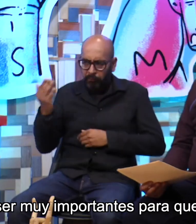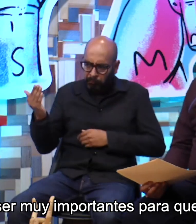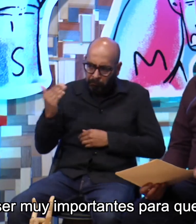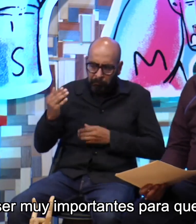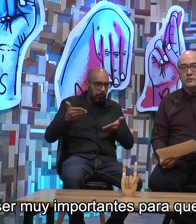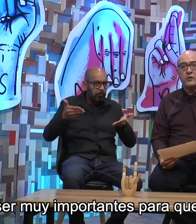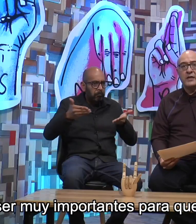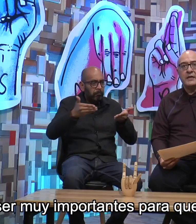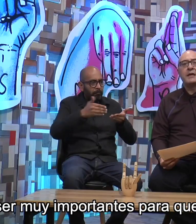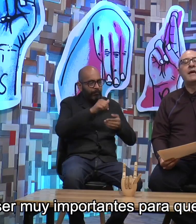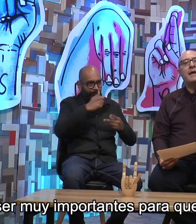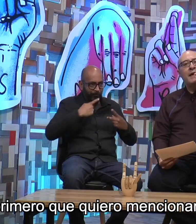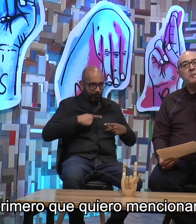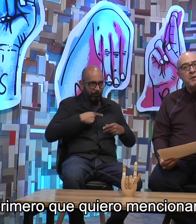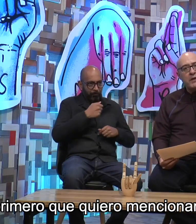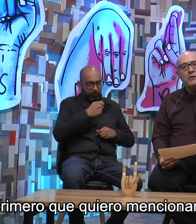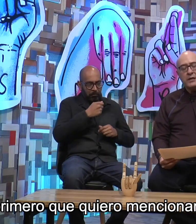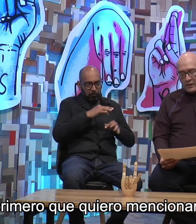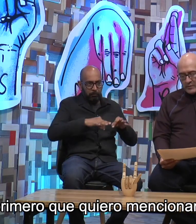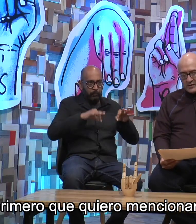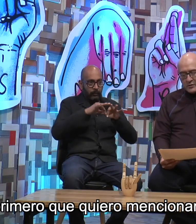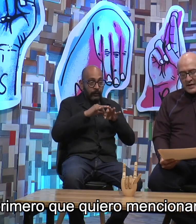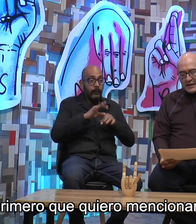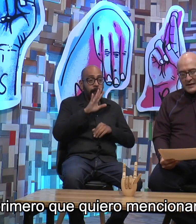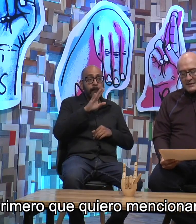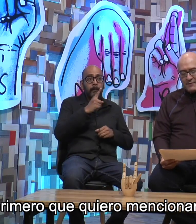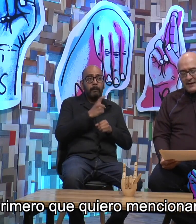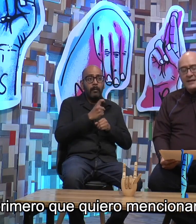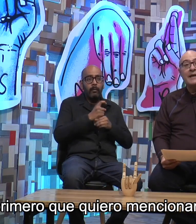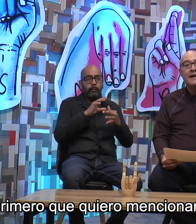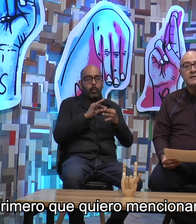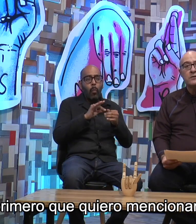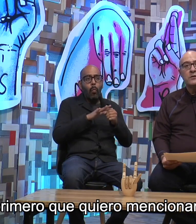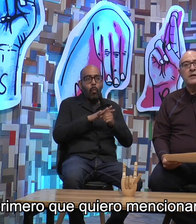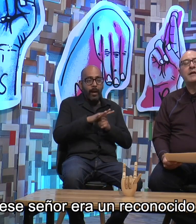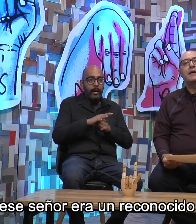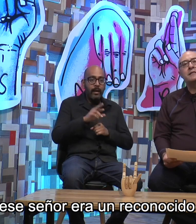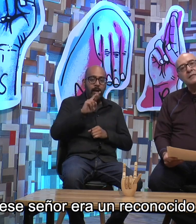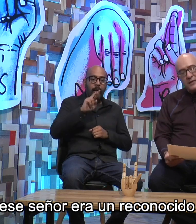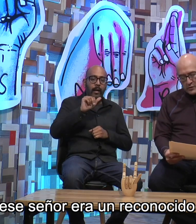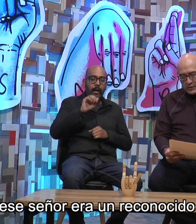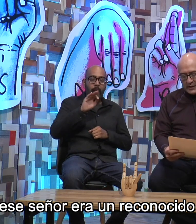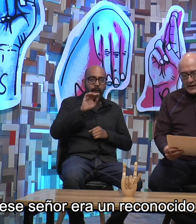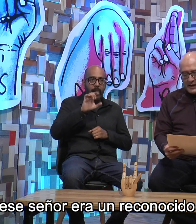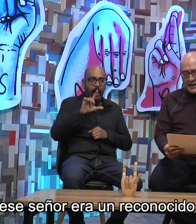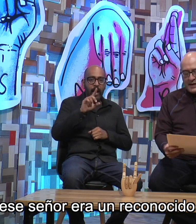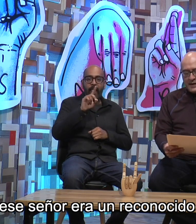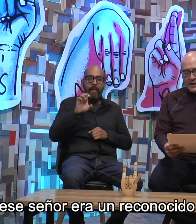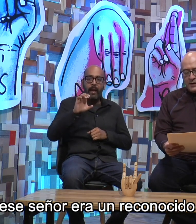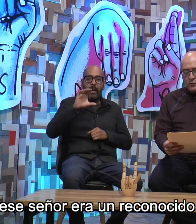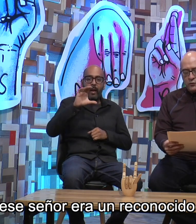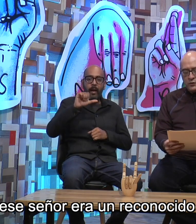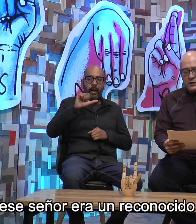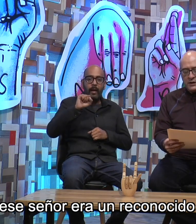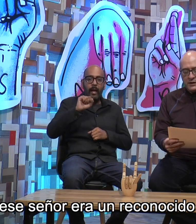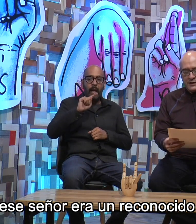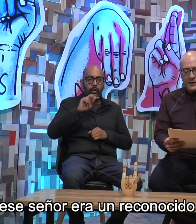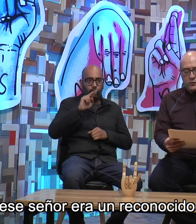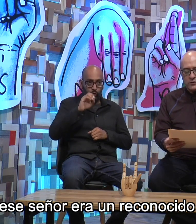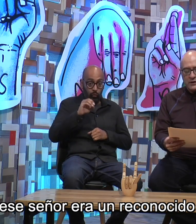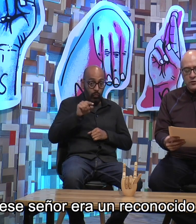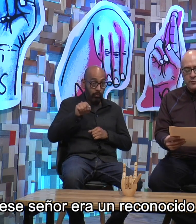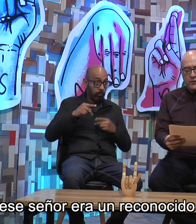que este proyecto se consolide. El primero que quiero mencionar es Rafael de Castro. Este señor era un